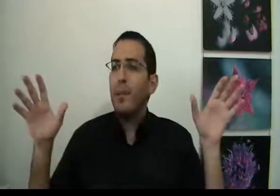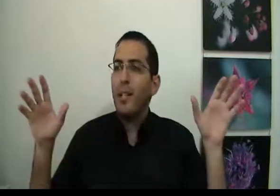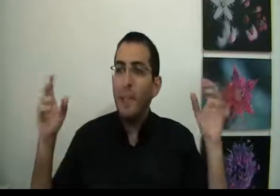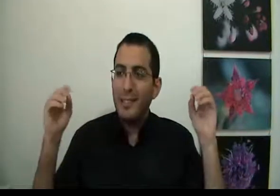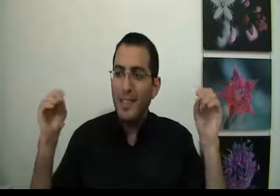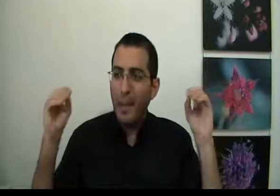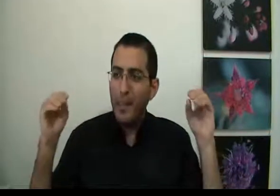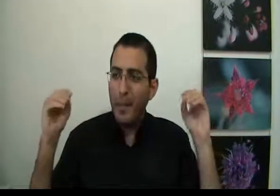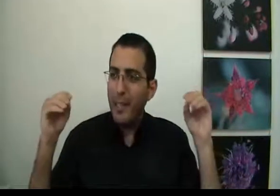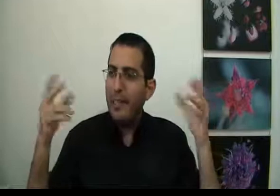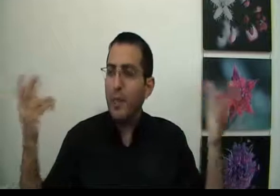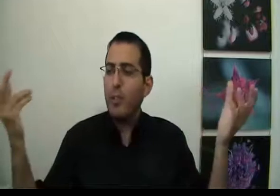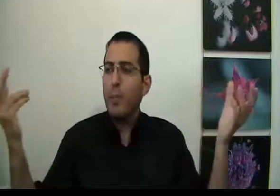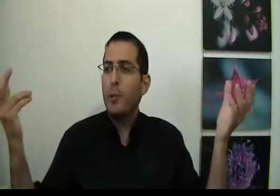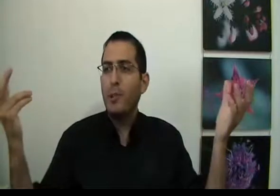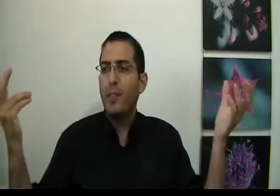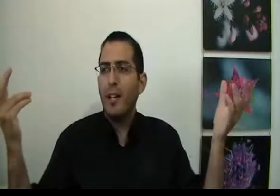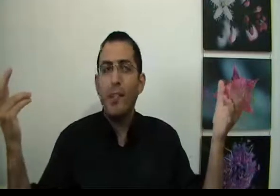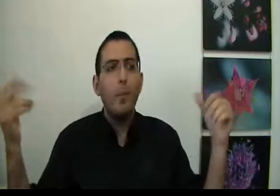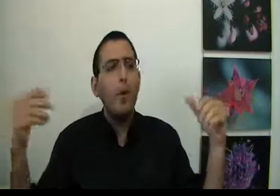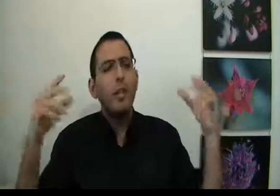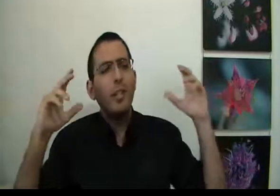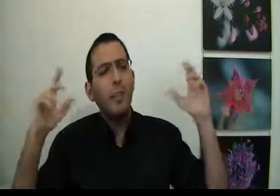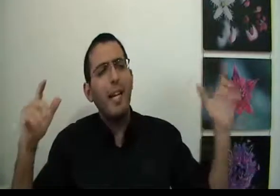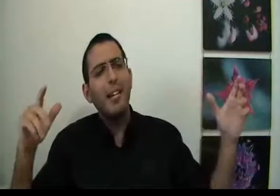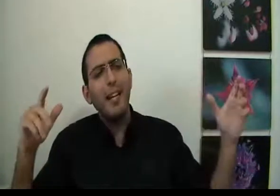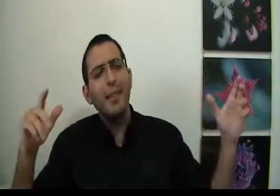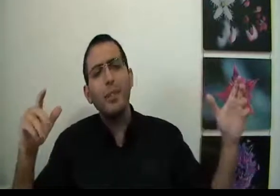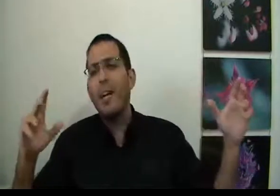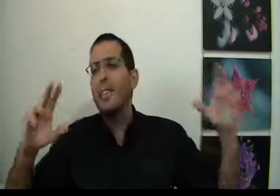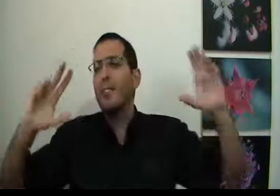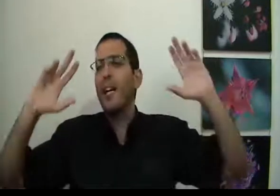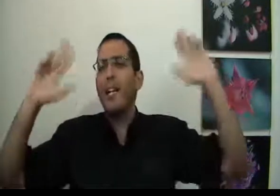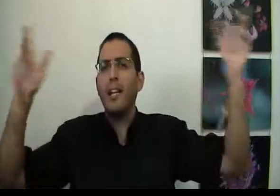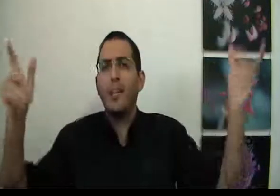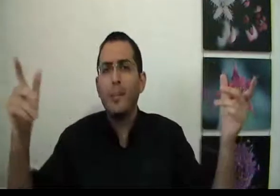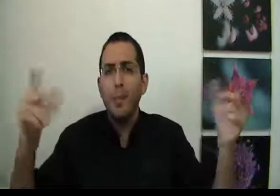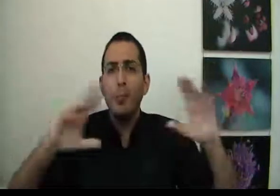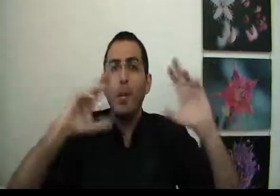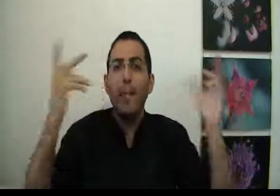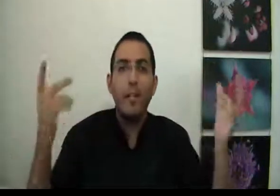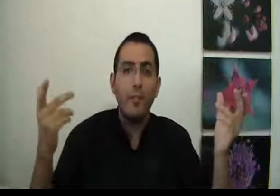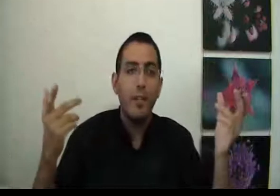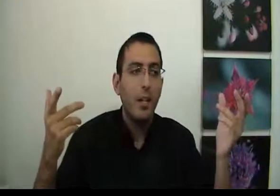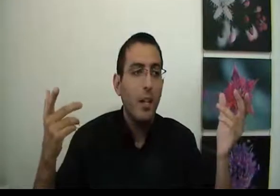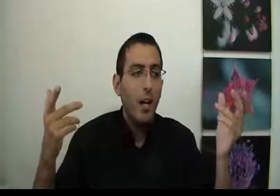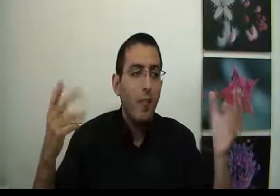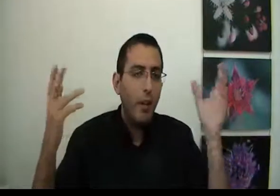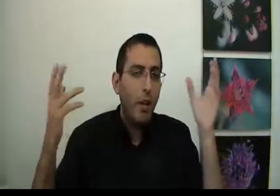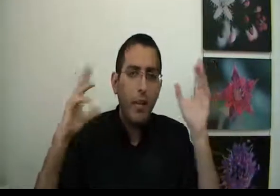כי מצד האמת באמת אדם לא תלוי בשום דבר ולמרות שנדמה לאדם שהמחס וחלילה יקרה לו איזה משהו עולם יחבר אבל לא, עולם